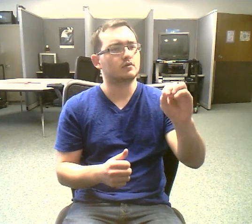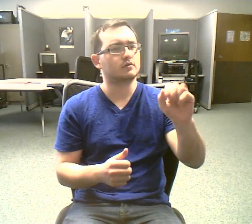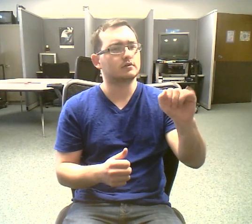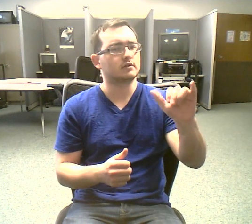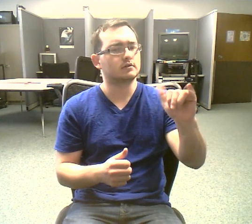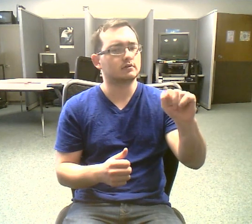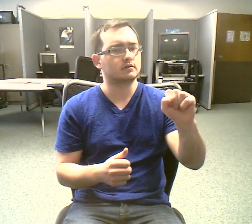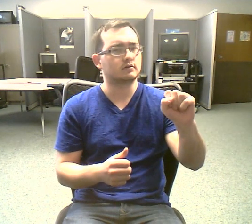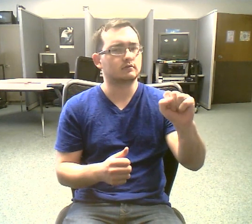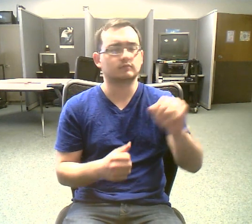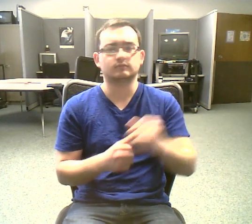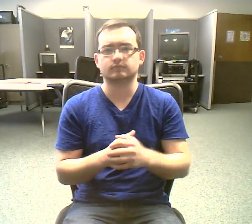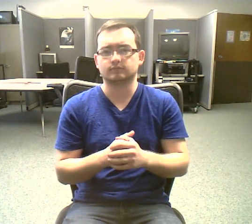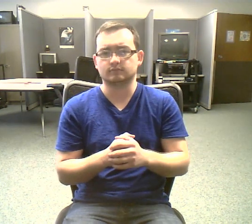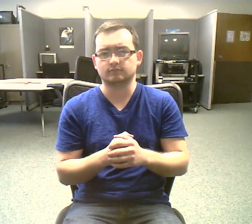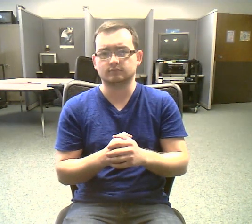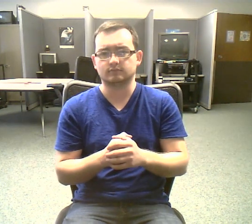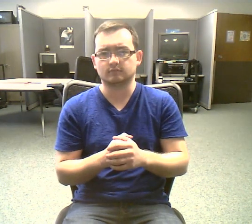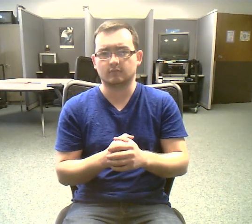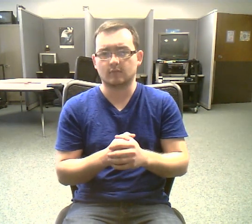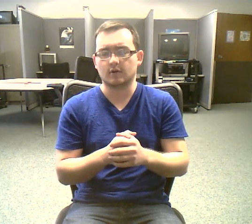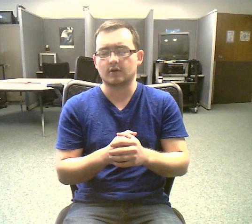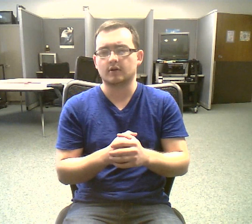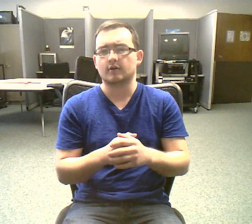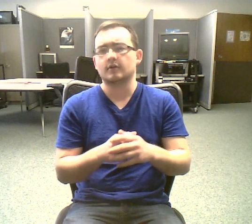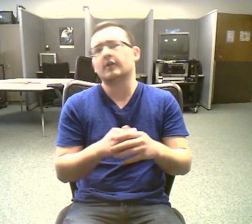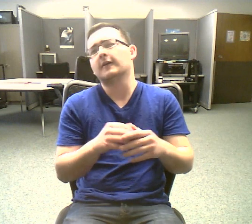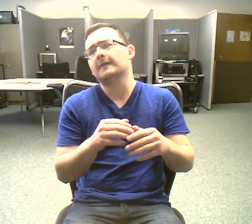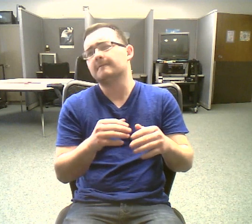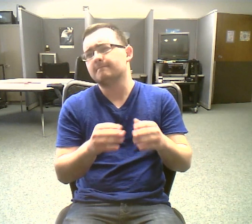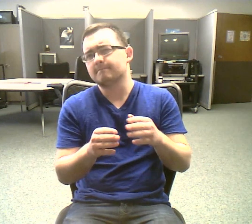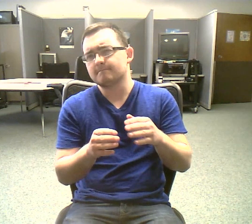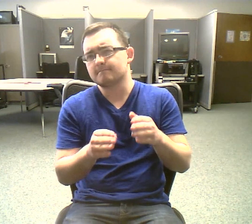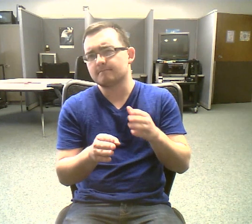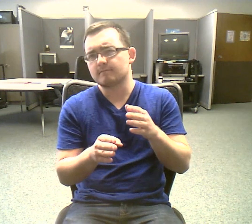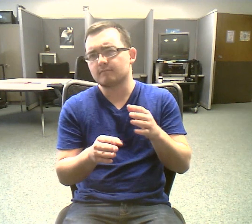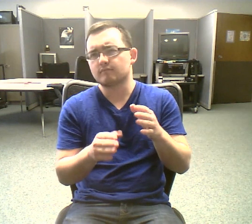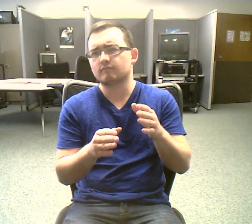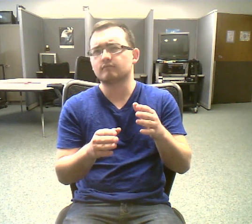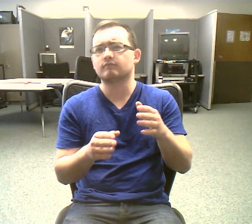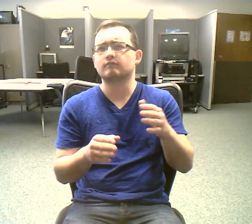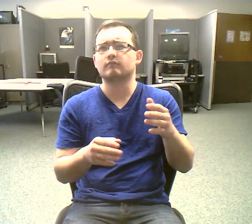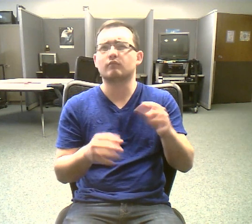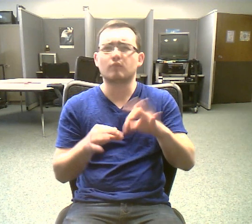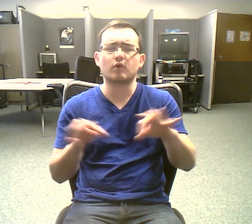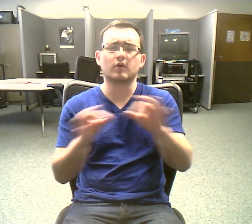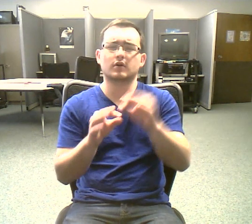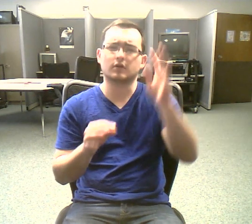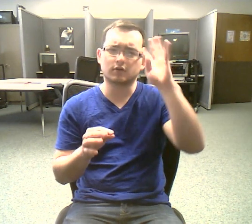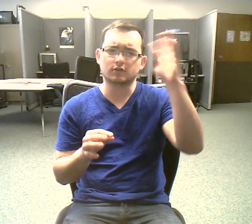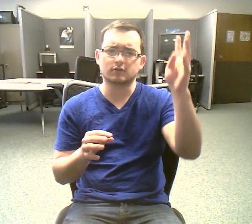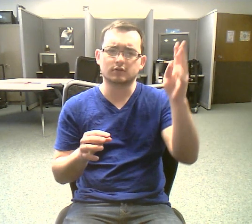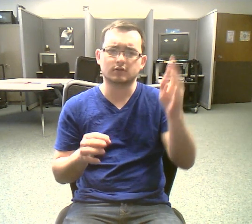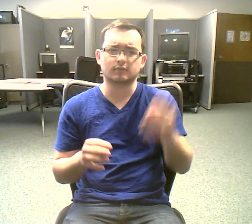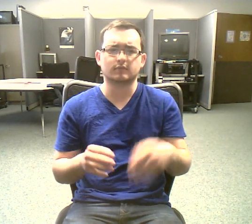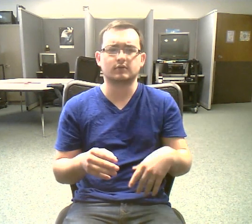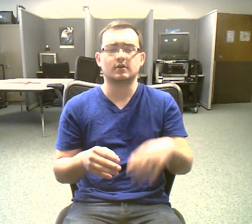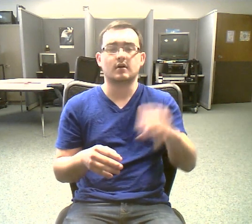to remember is that mitosis is the simple duplication of a cell and all of its parts. It duplic